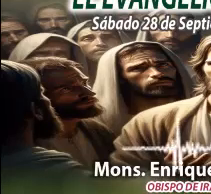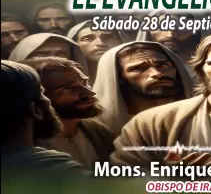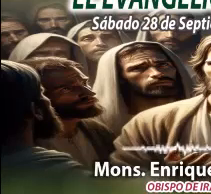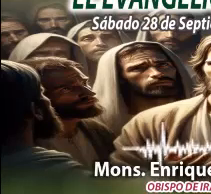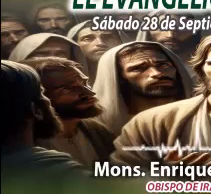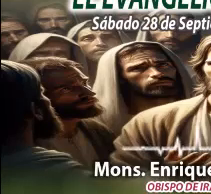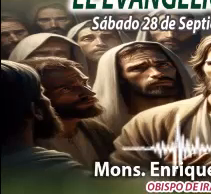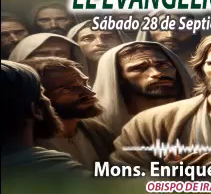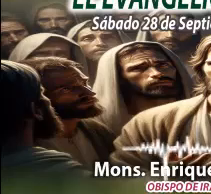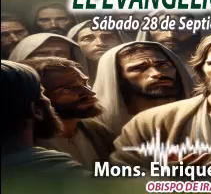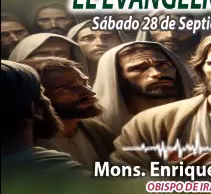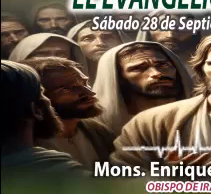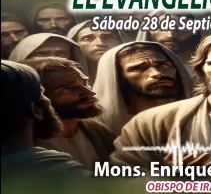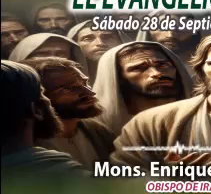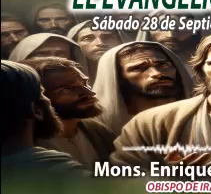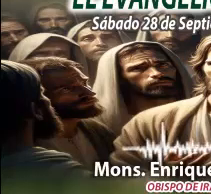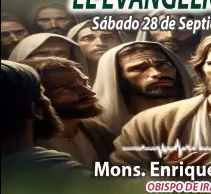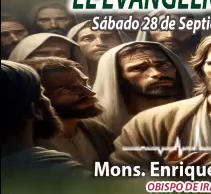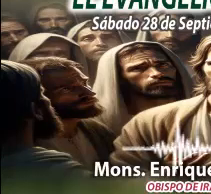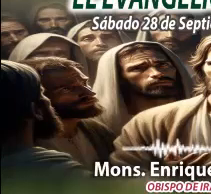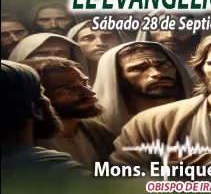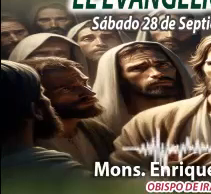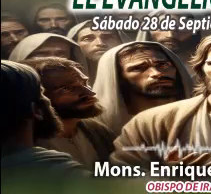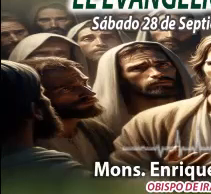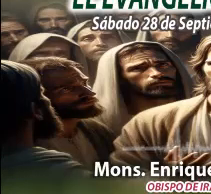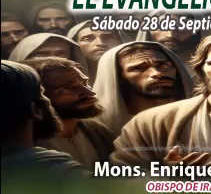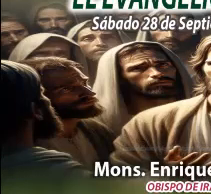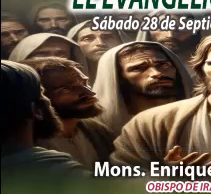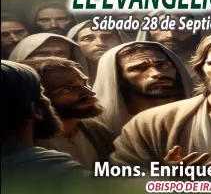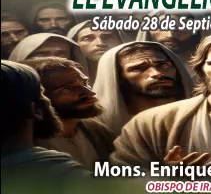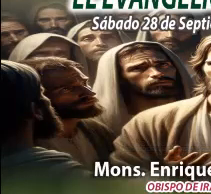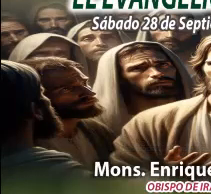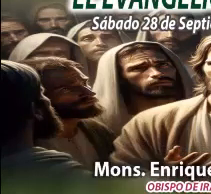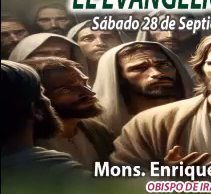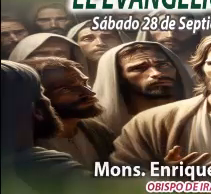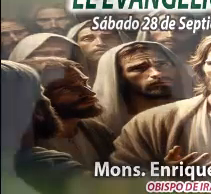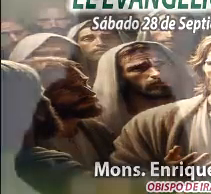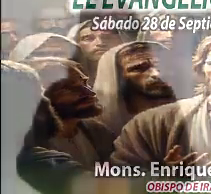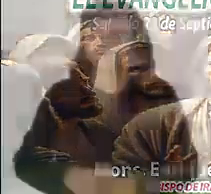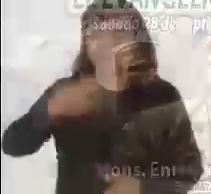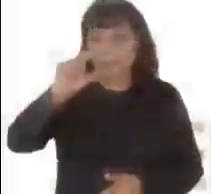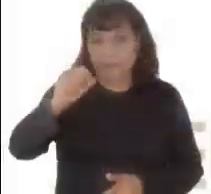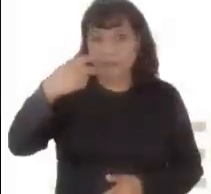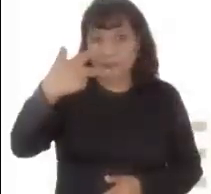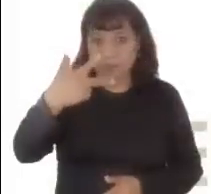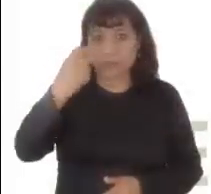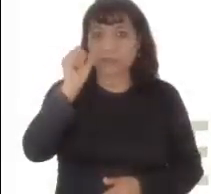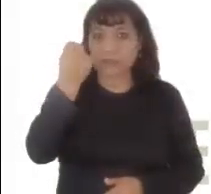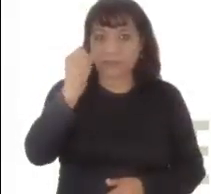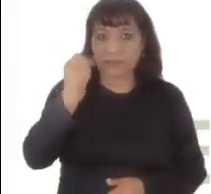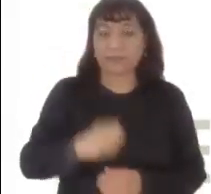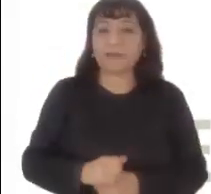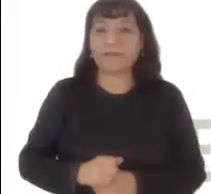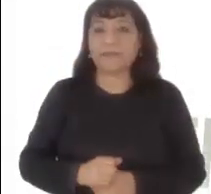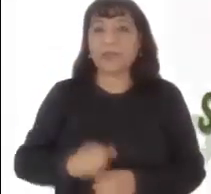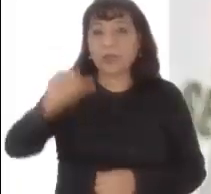Alimentame, sálvame, acompáñame. 28 de